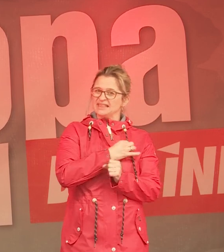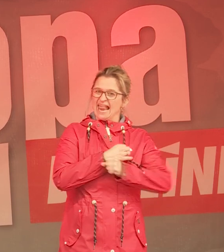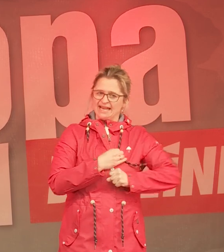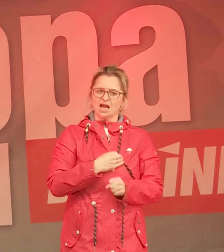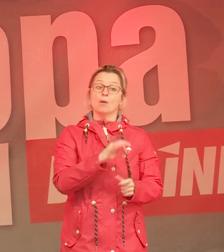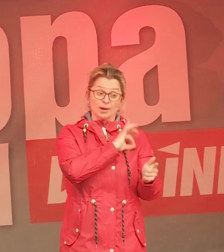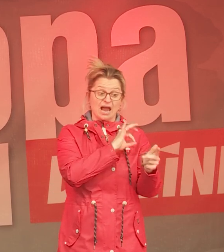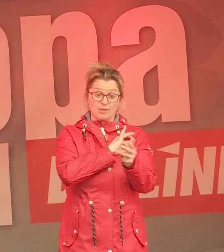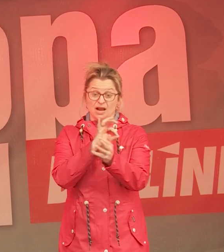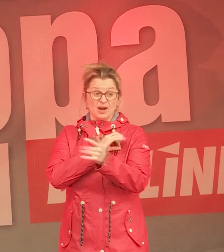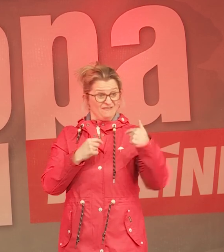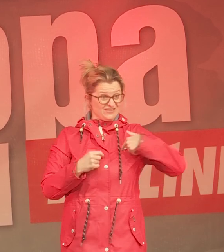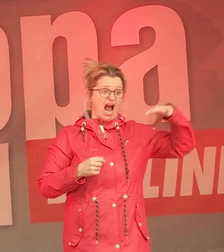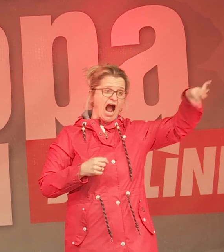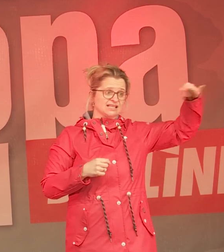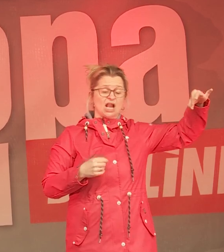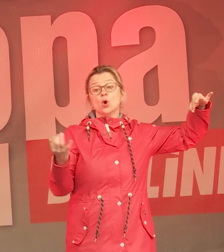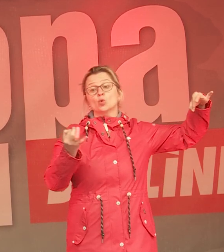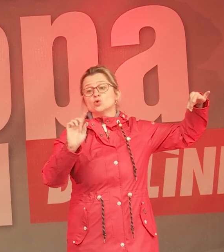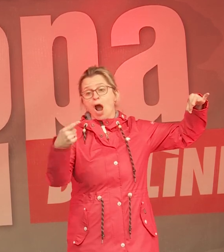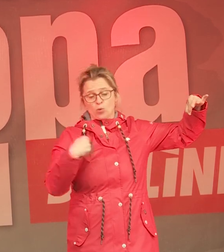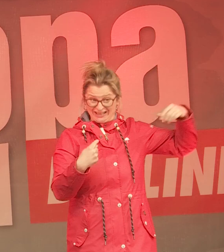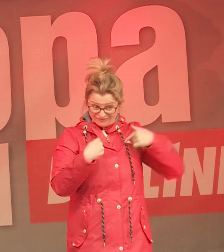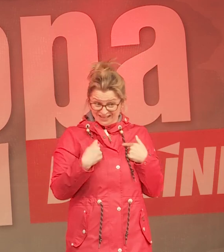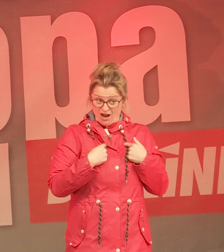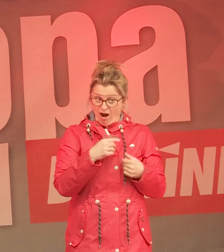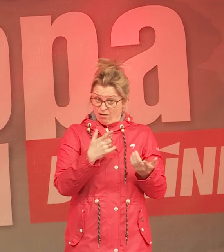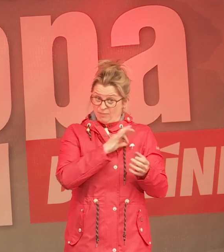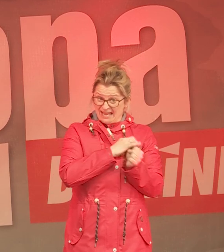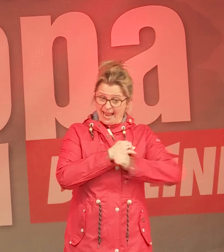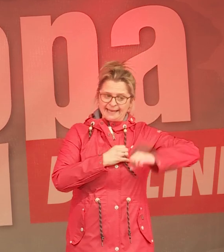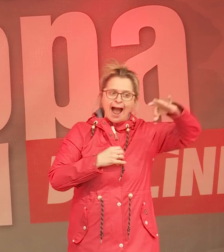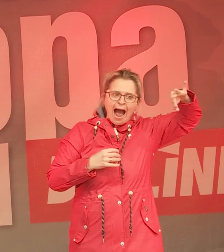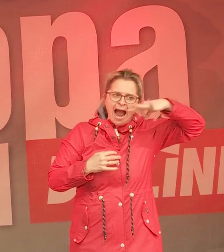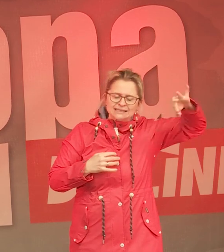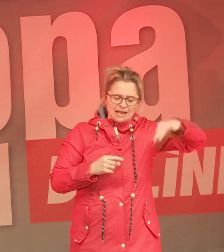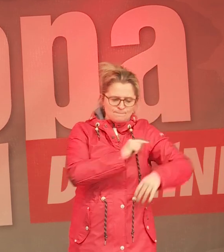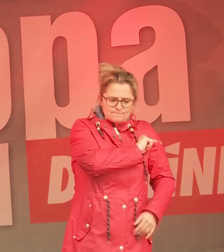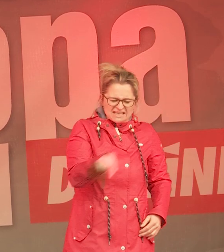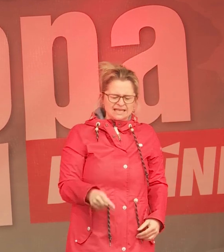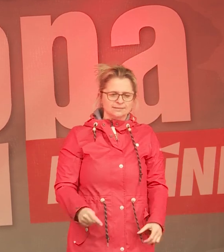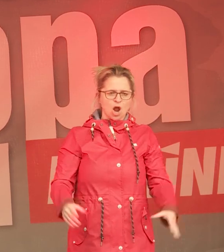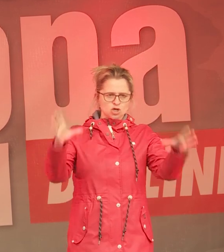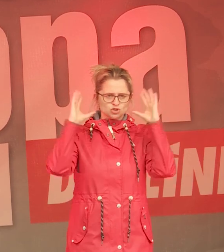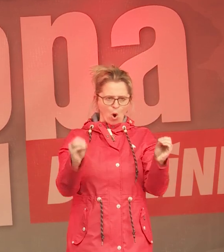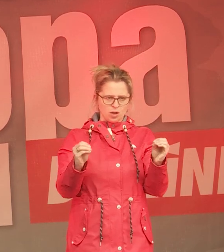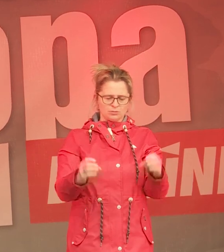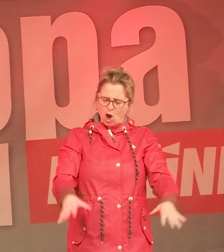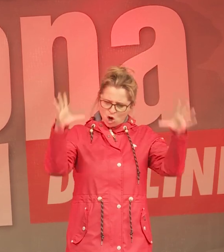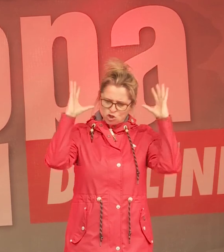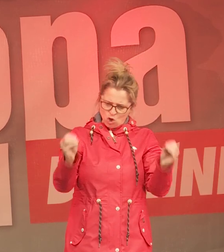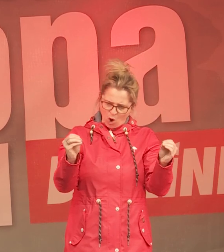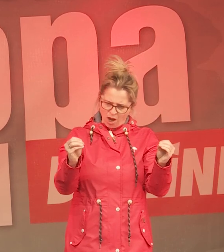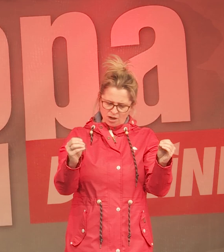Partei sind. Das gilt schon für die Grünen schon lange nicht mehr. Die einzige Partei sind, die noch nie einen müden Euro von einer